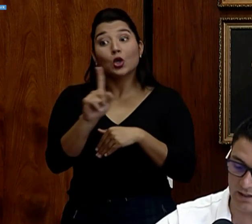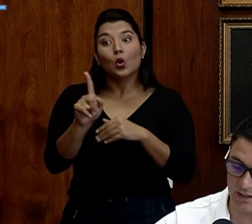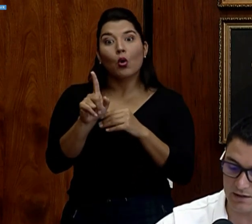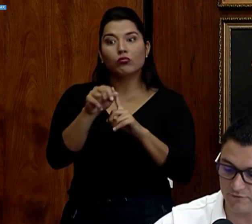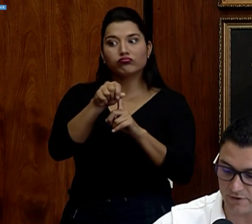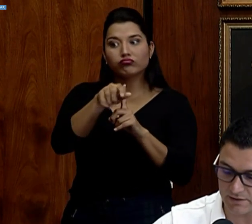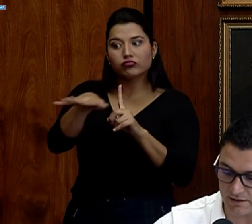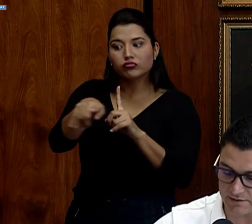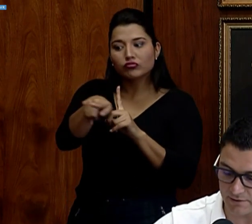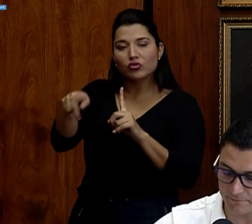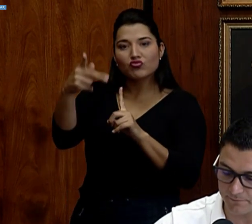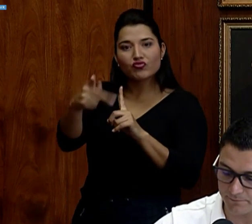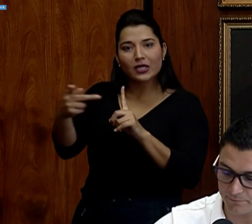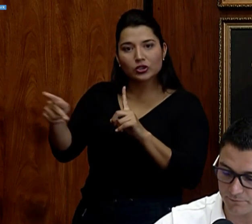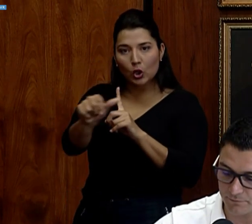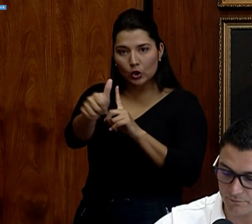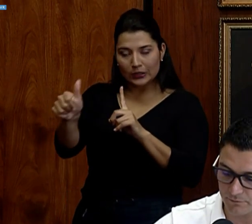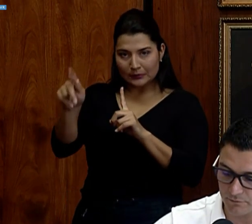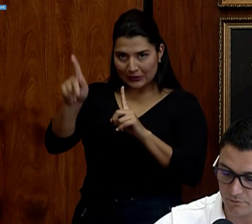demás a infectarse.